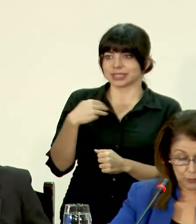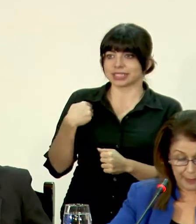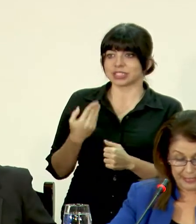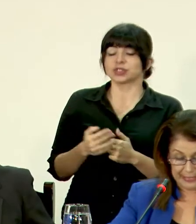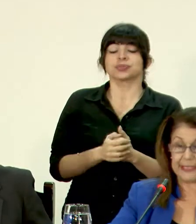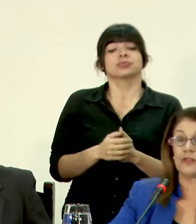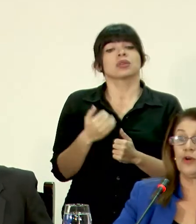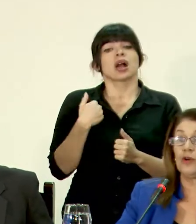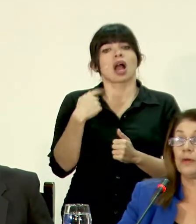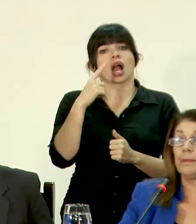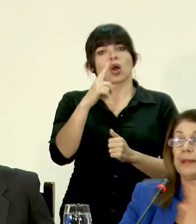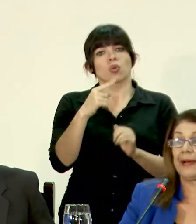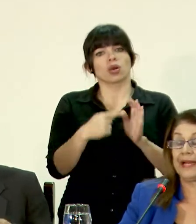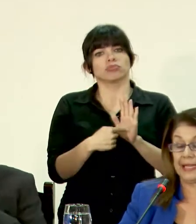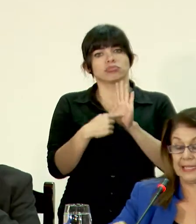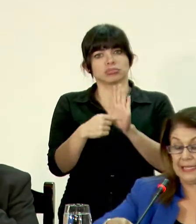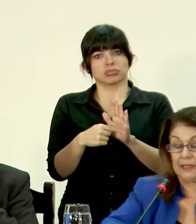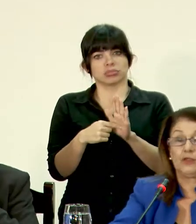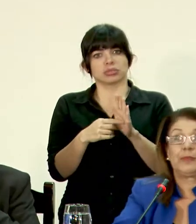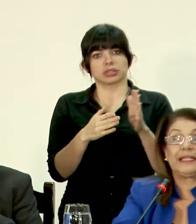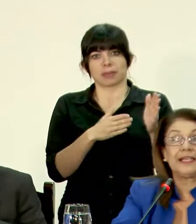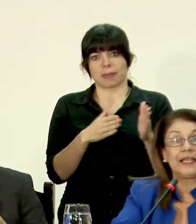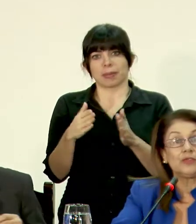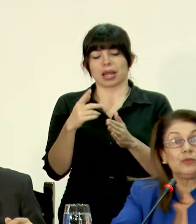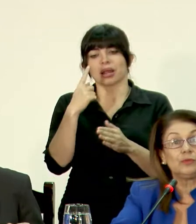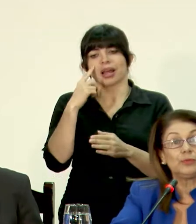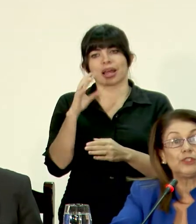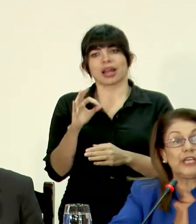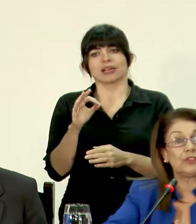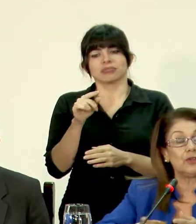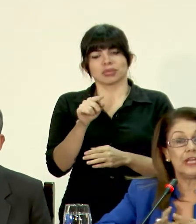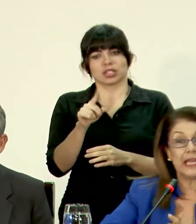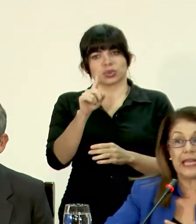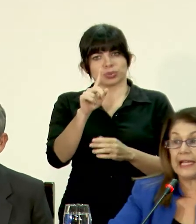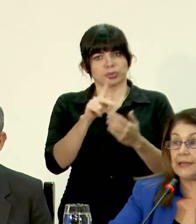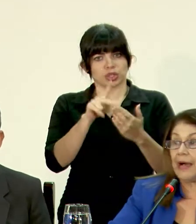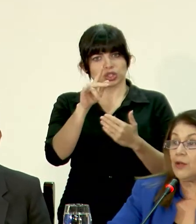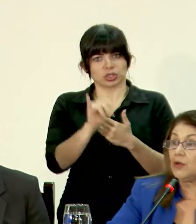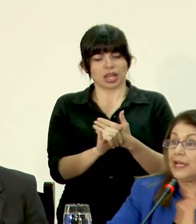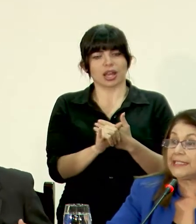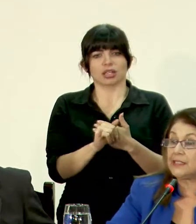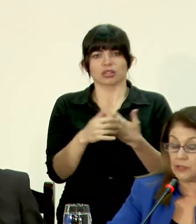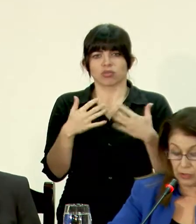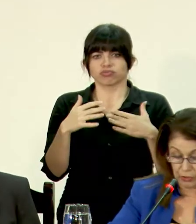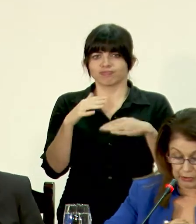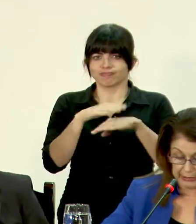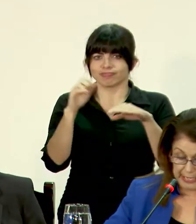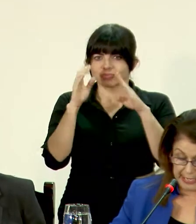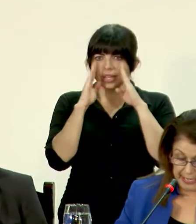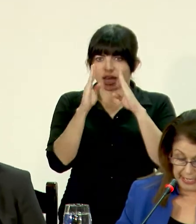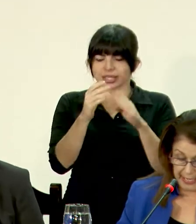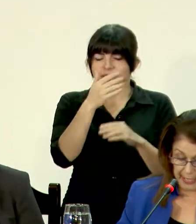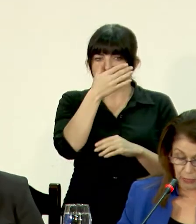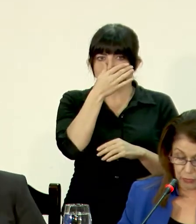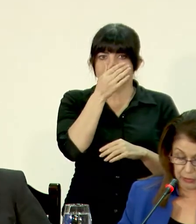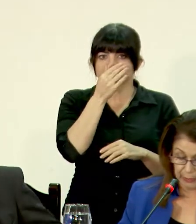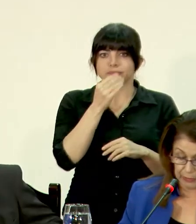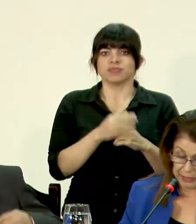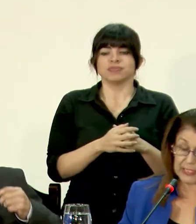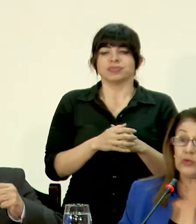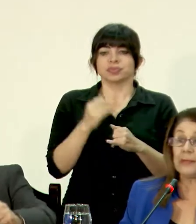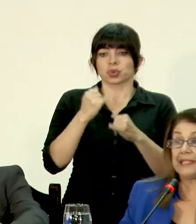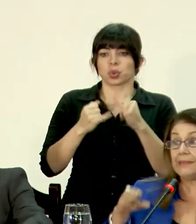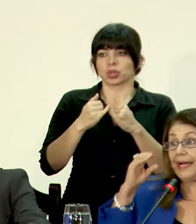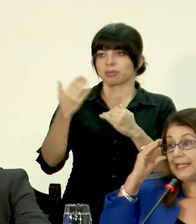Tenemos una presentación preparada, nos parece que es un proyecto que ha llamado la atención en las